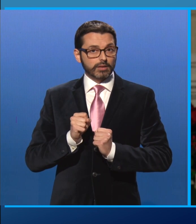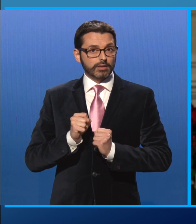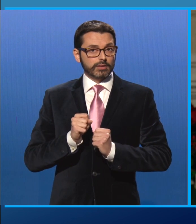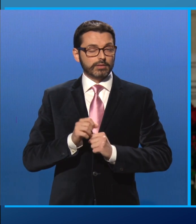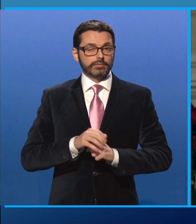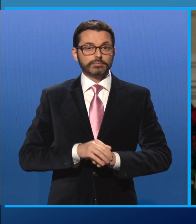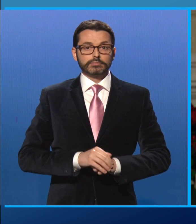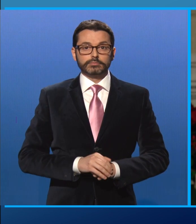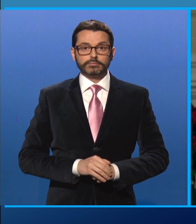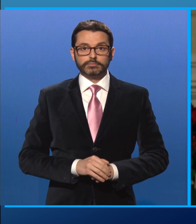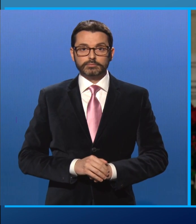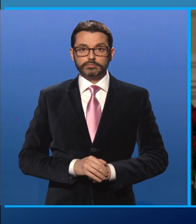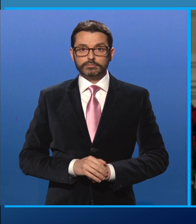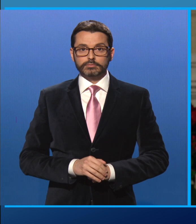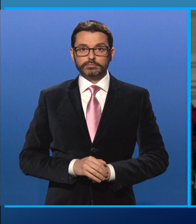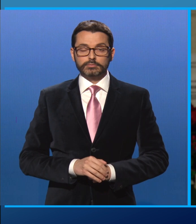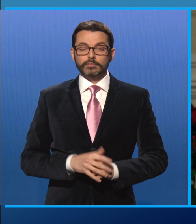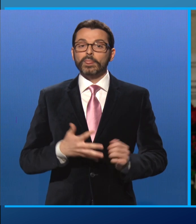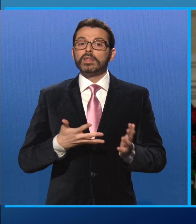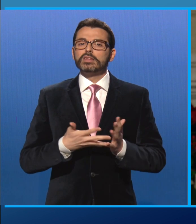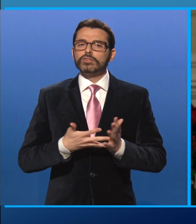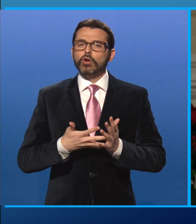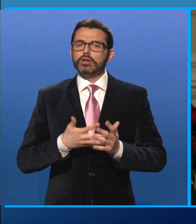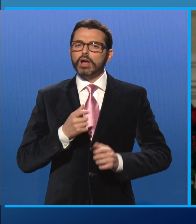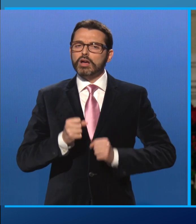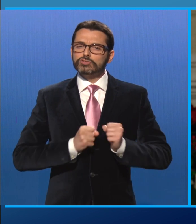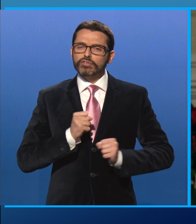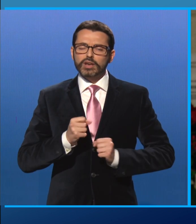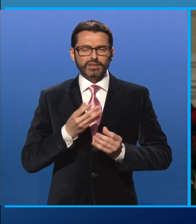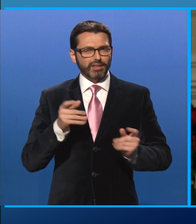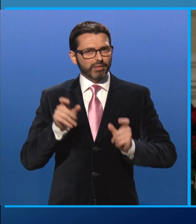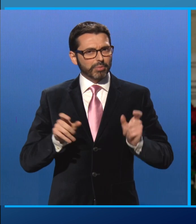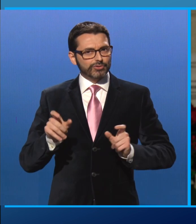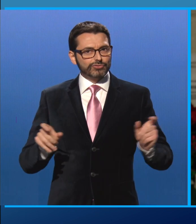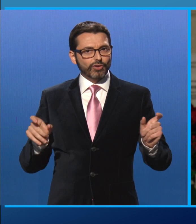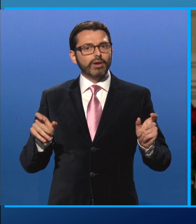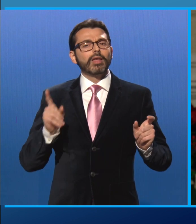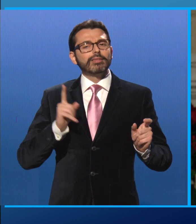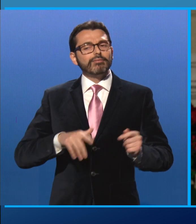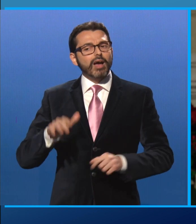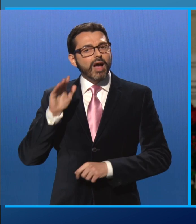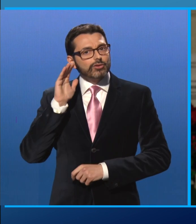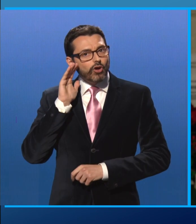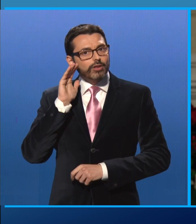Le difficoltà, le sofferenze di tante persone vanno ascoltate e condivise.